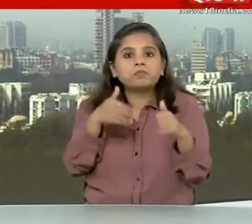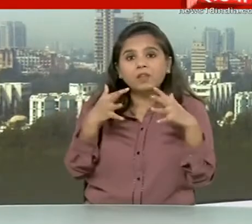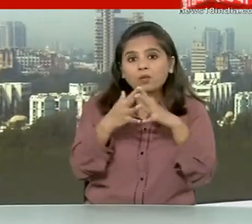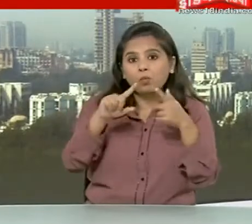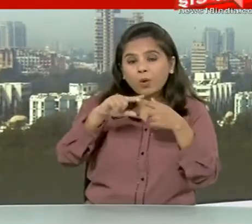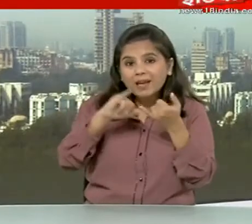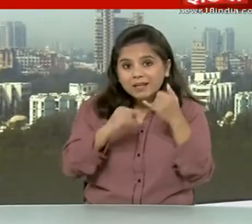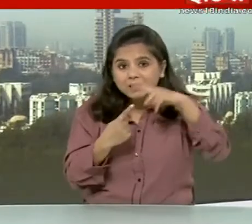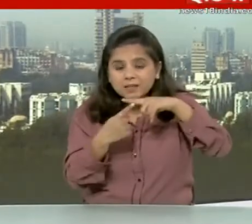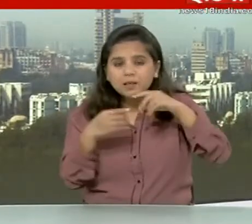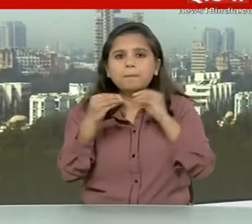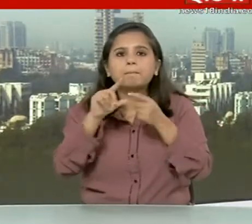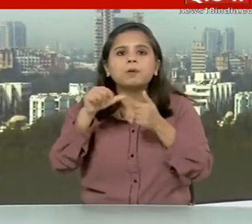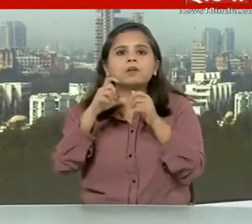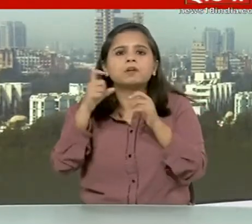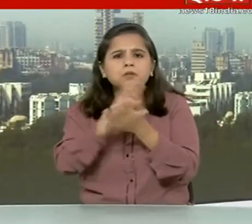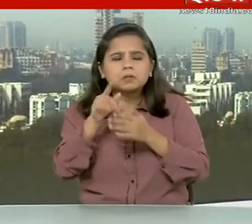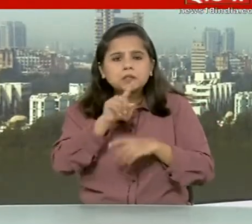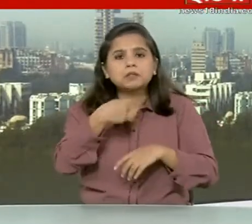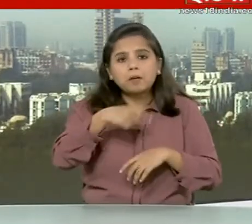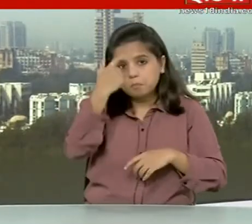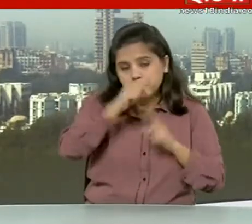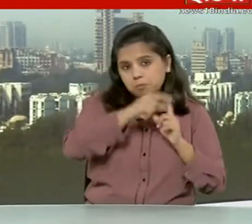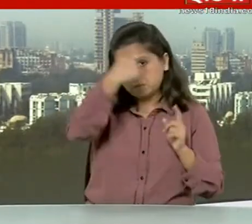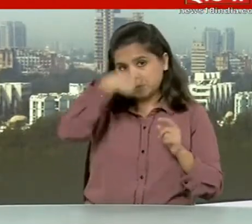बीच में निजी मतदान करेंगे